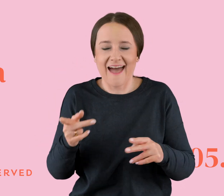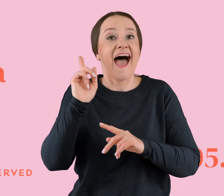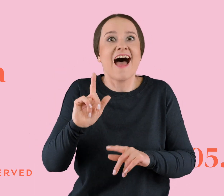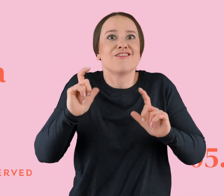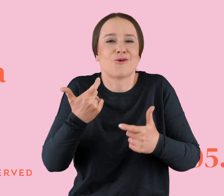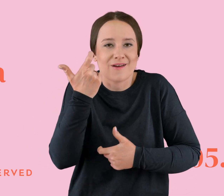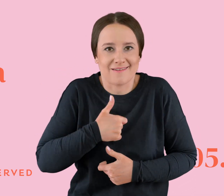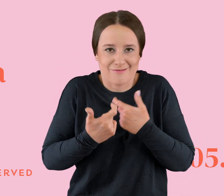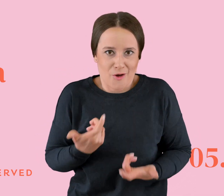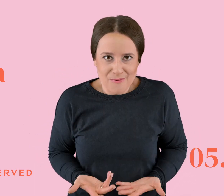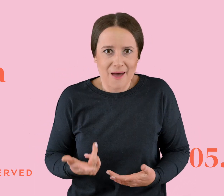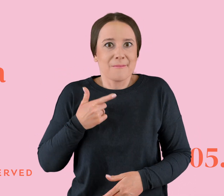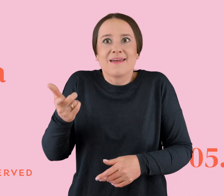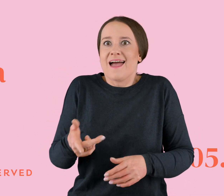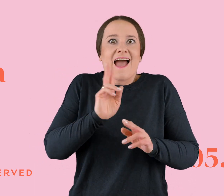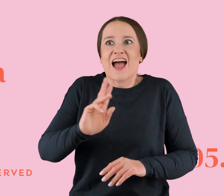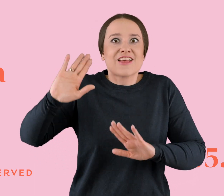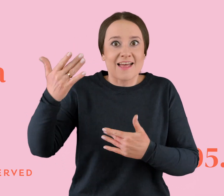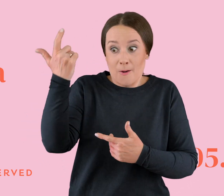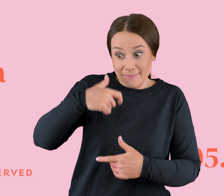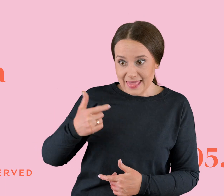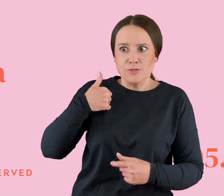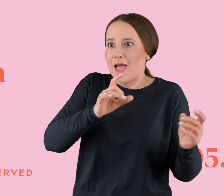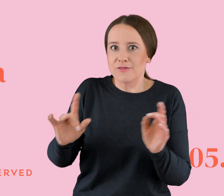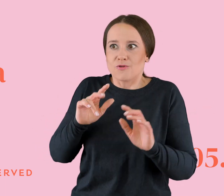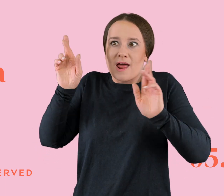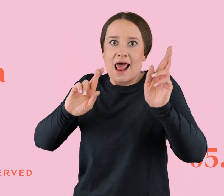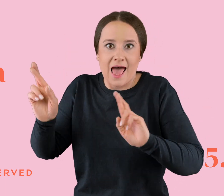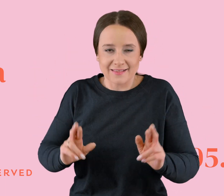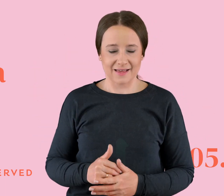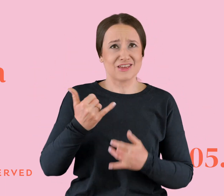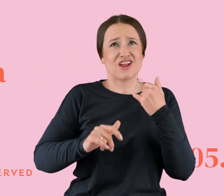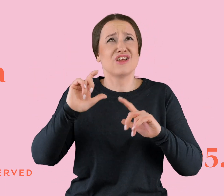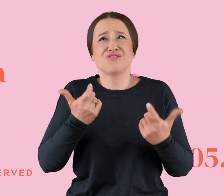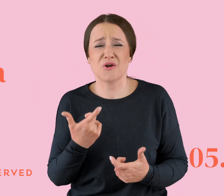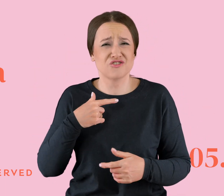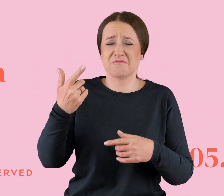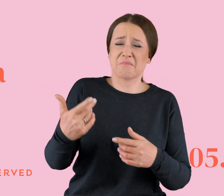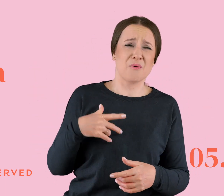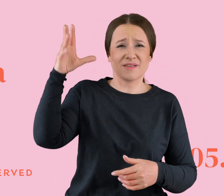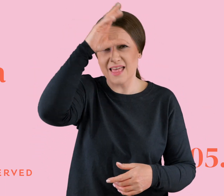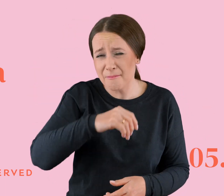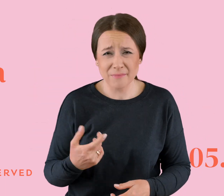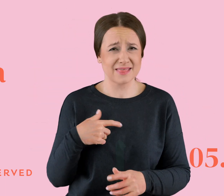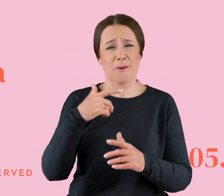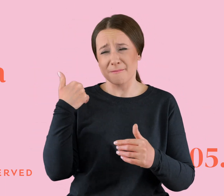Ja byłam na każde zawołanie. Jak się tak starałam, że zawsze było coś nie tak. Jak o czymś zapominałam, no to też była jakaś wielka awantura. No i jak